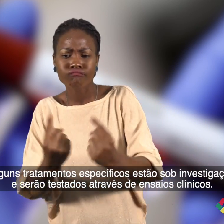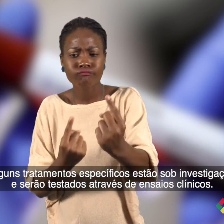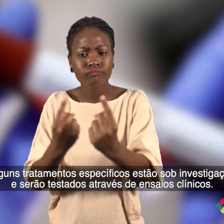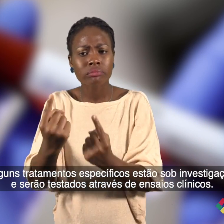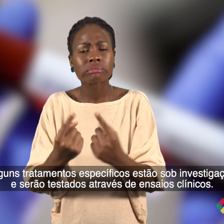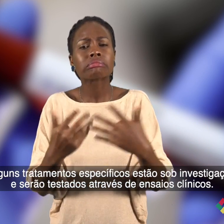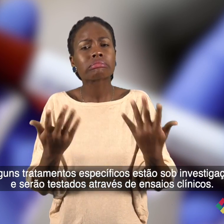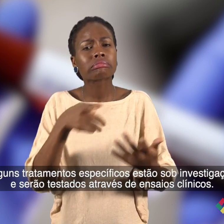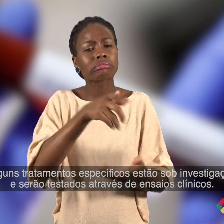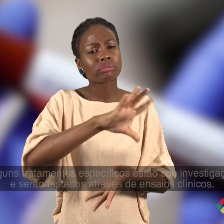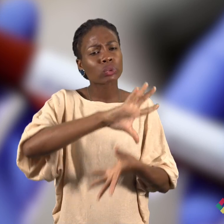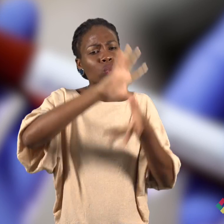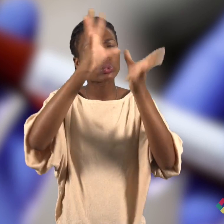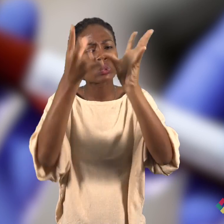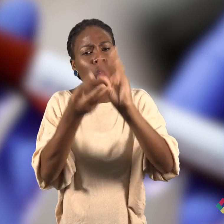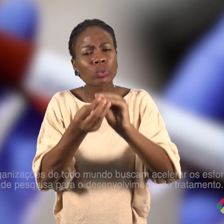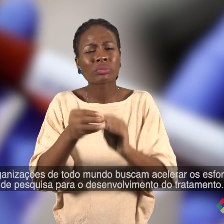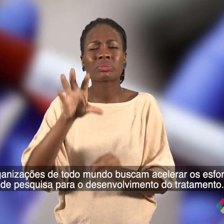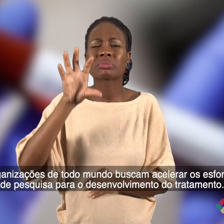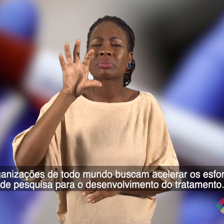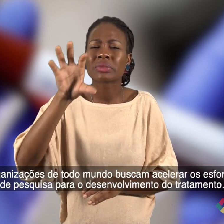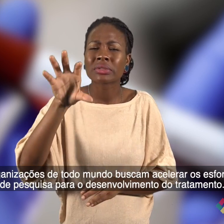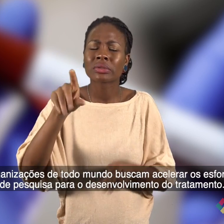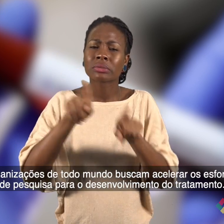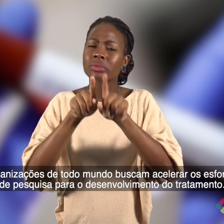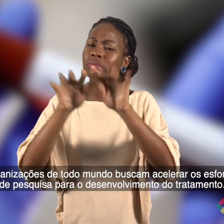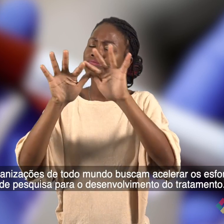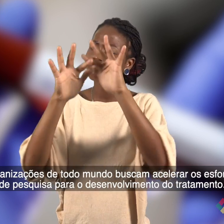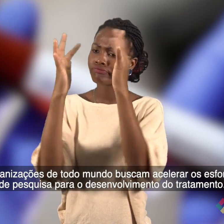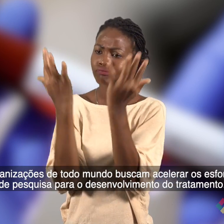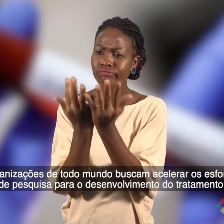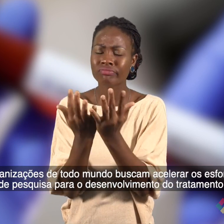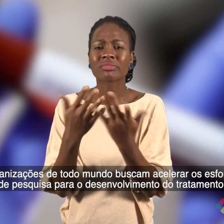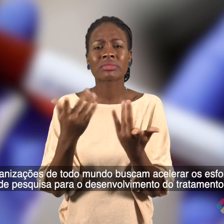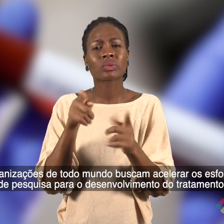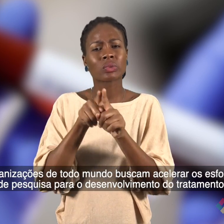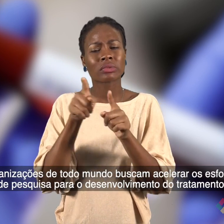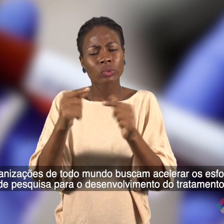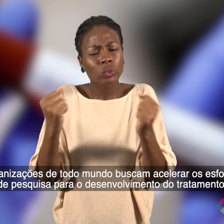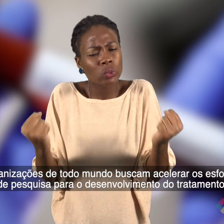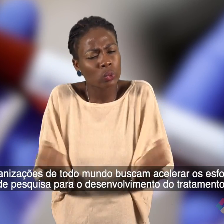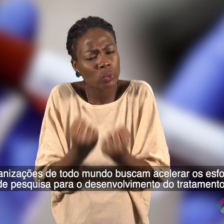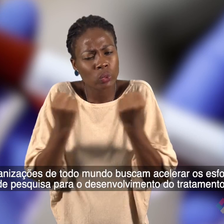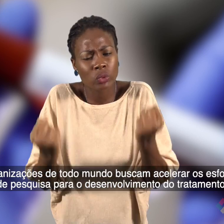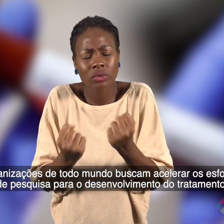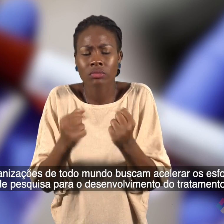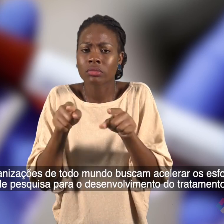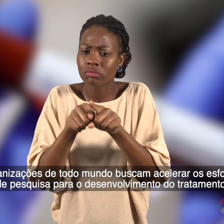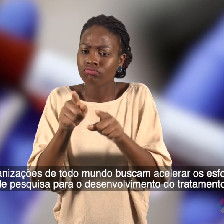ensaios clínicos. Organizações de todo o mundo buscam acelerar os esforços de pesquisa para o desenvolvimento